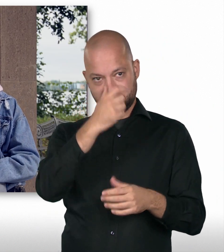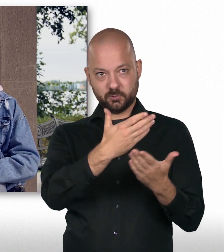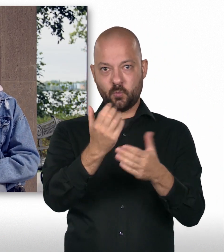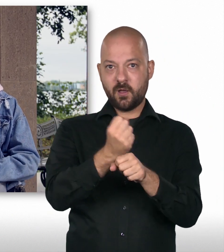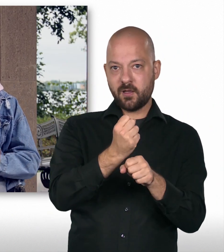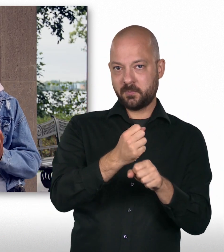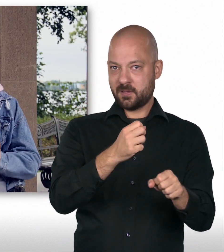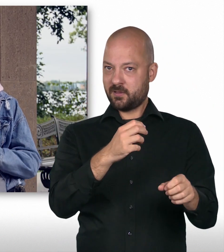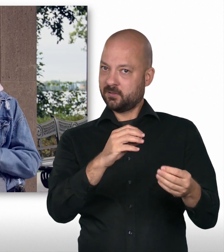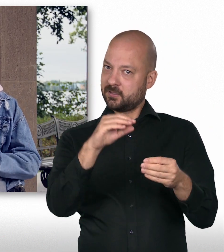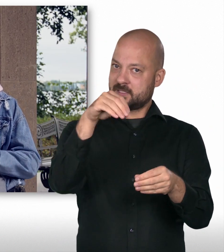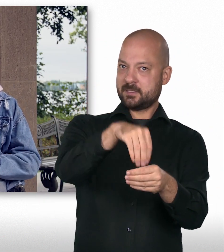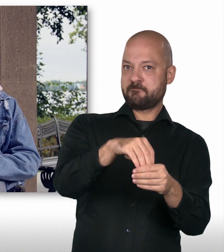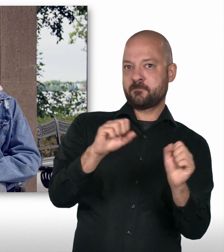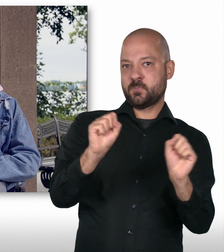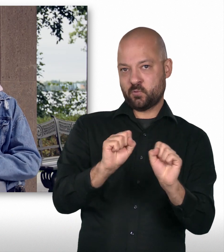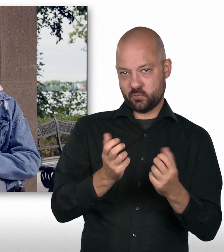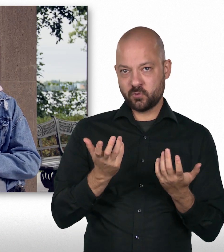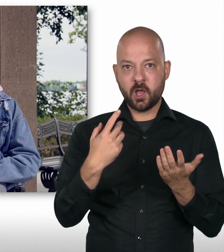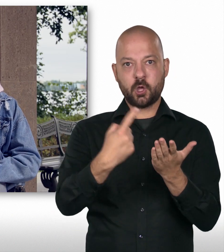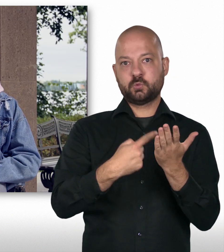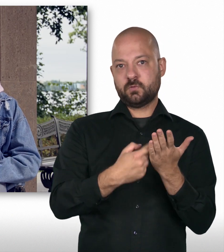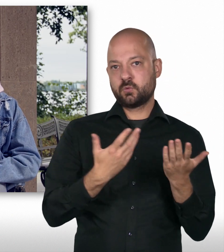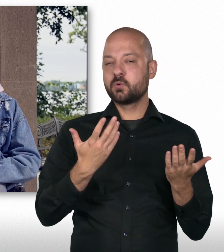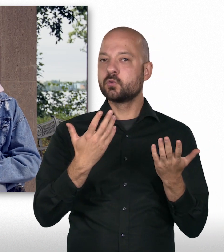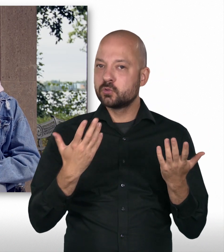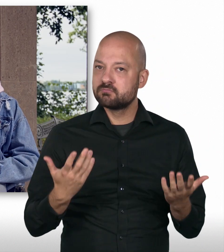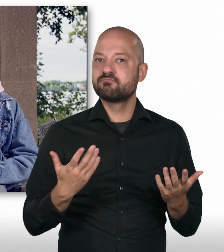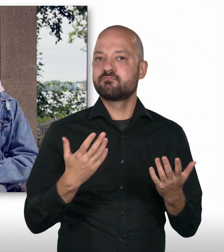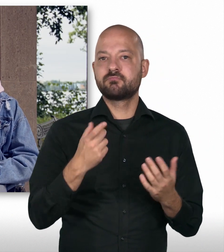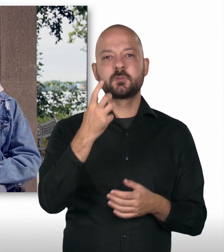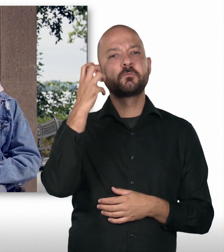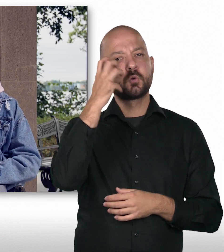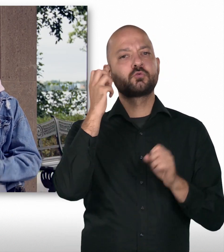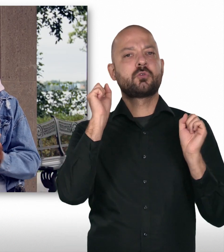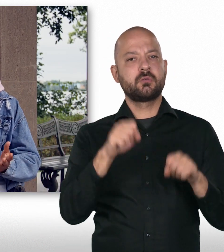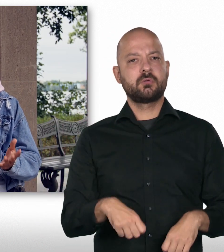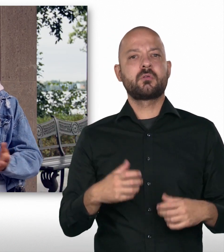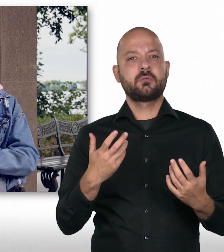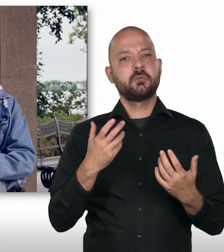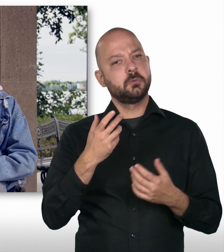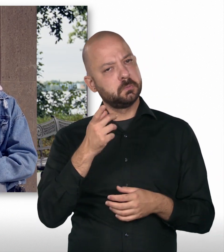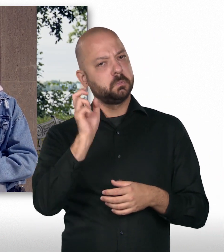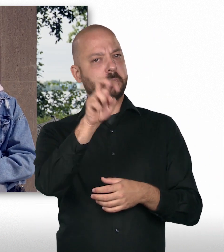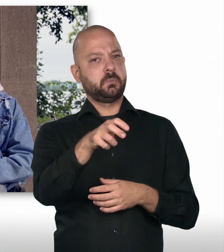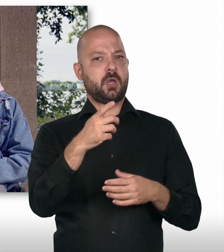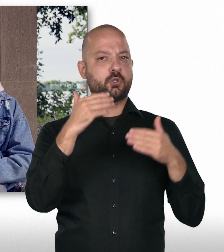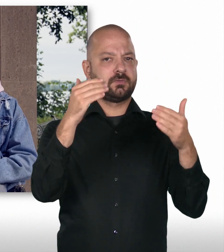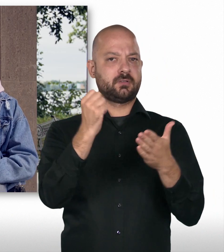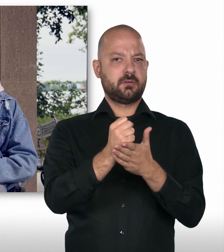gucken. Und ich muss sagen, ich habe auch riesen Respekt vor der Arbeit, die hier geleistet wird. Das sind große Herausforderungen. Aber wenn ihr selber sagt, ihr könnt euch das vorstellen, so eine